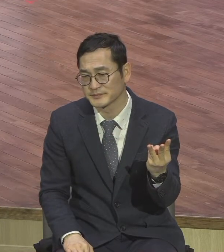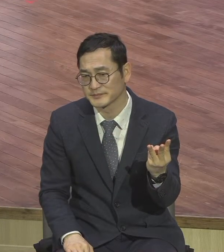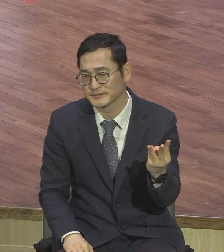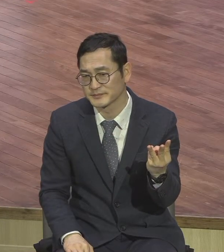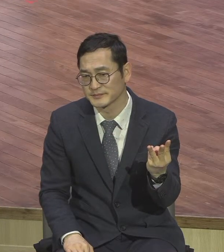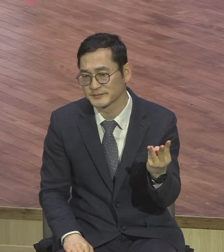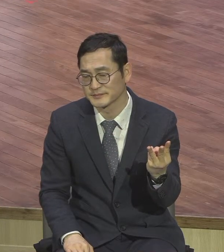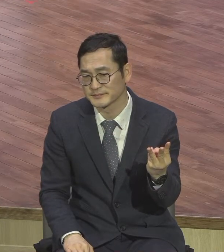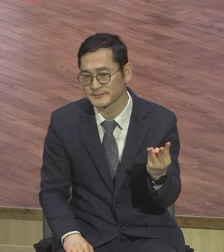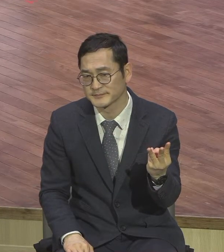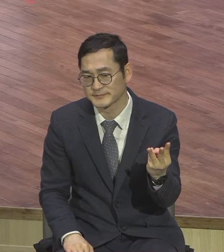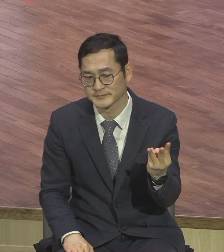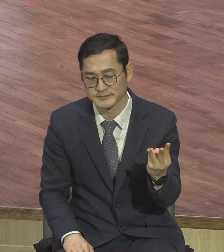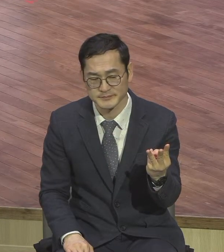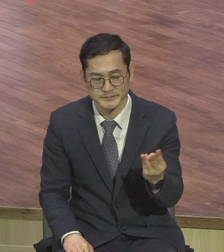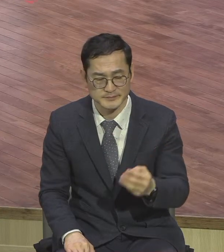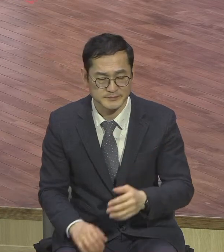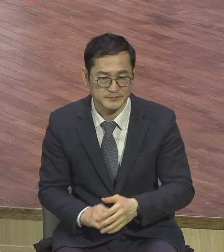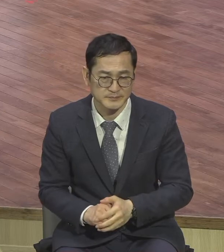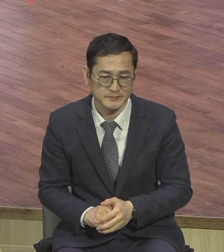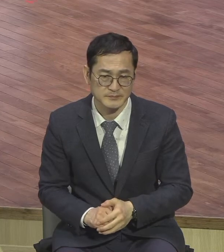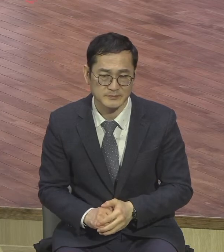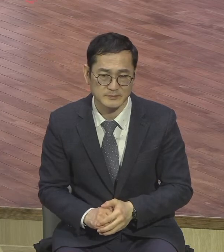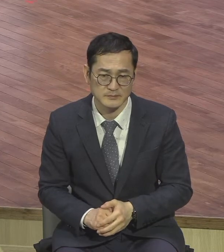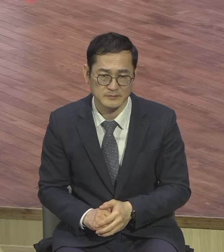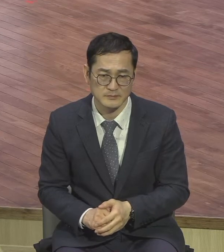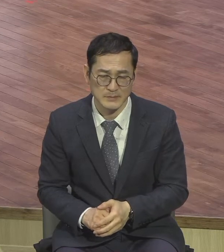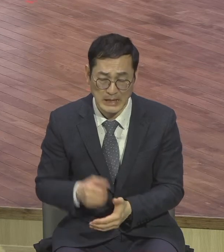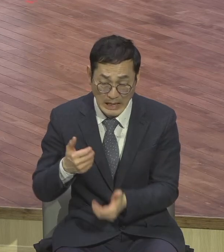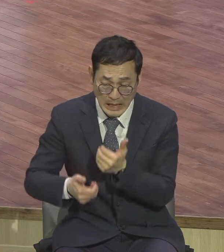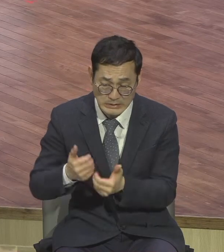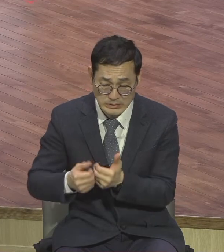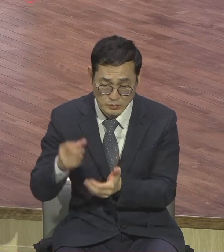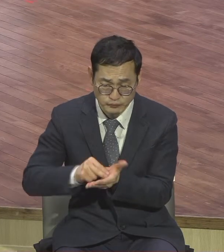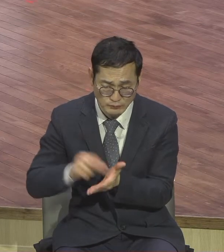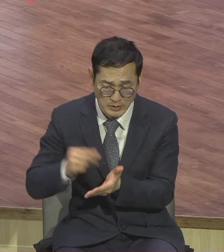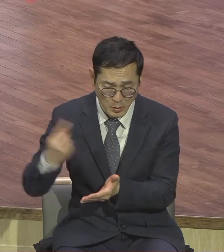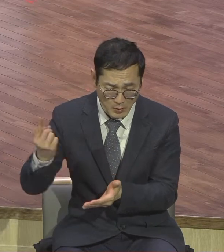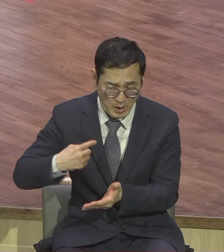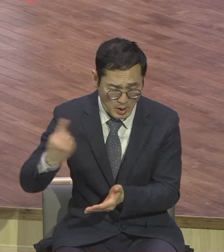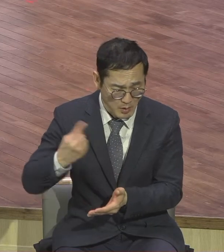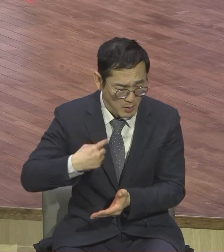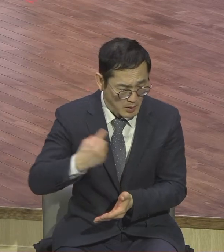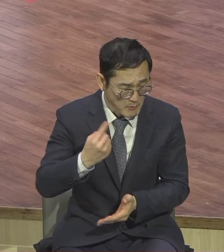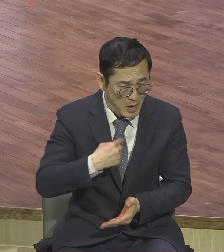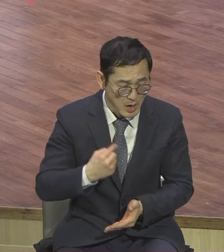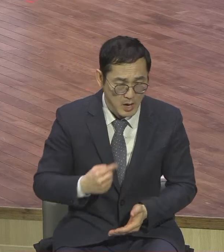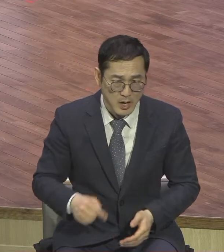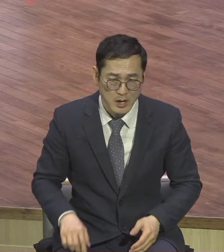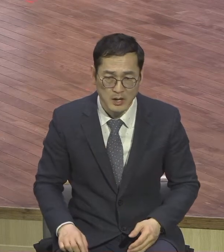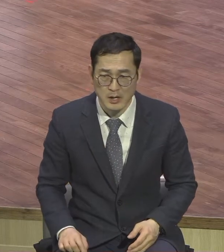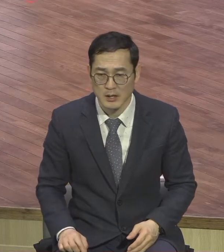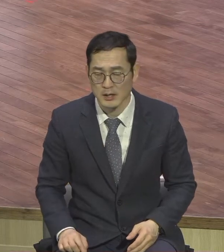지금은 없습니까 오후에 또 옵니다 문제를 문제 삼으려고 하면 끊임없이 옵니다